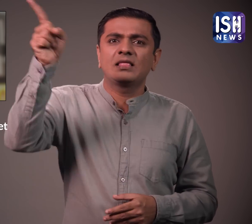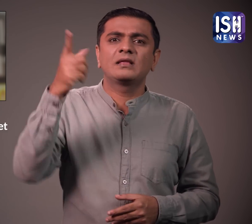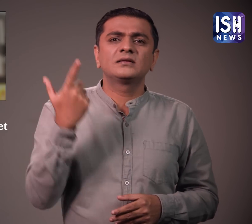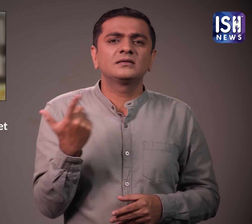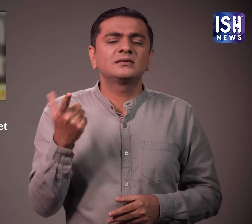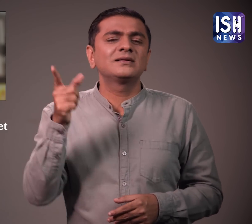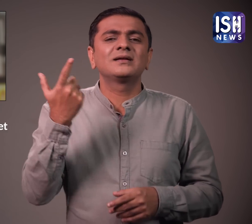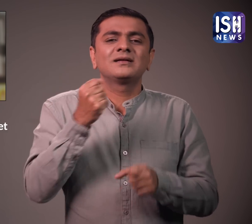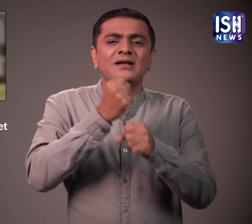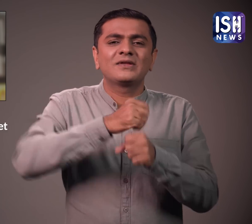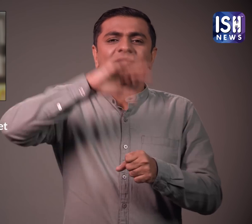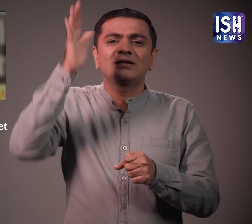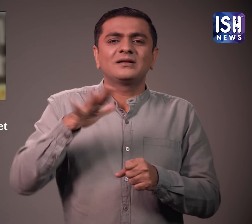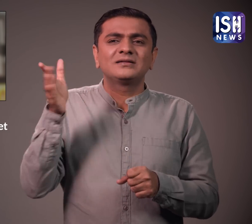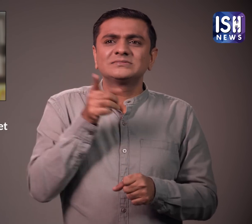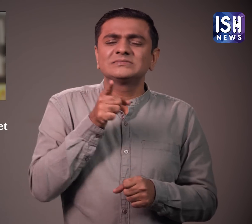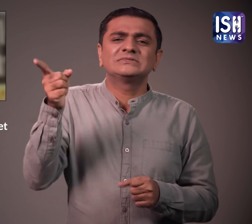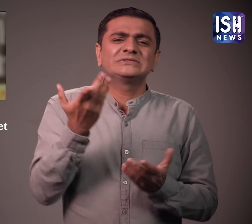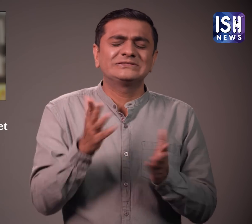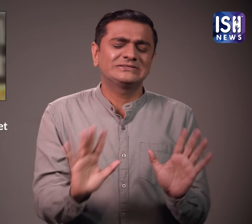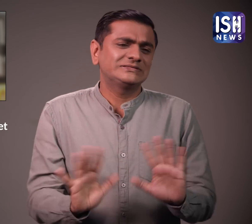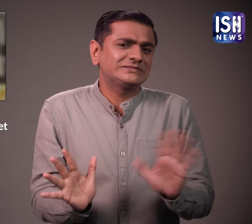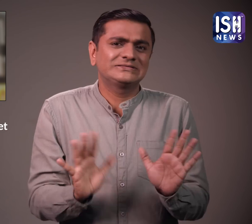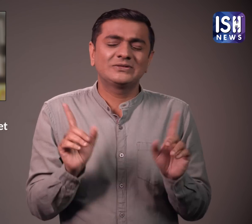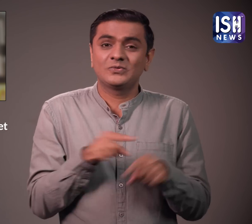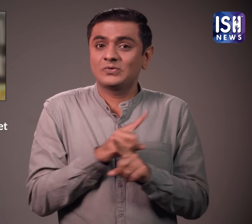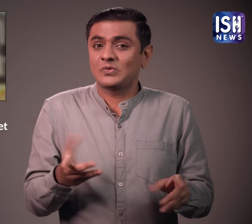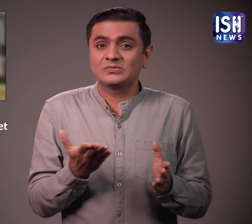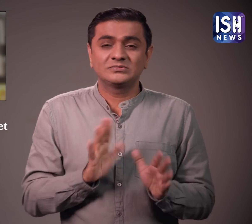ऐसे ही कई लोगों ने रुच्चा को जम कर खरीखोटी सुनाई